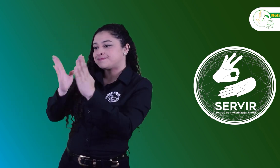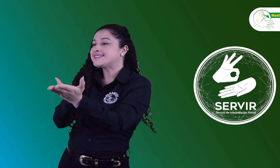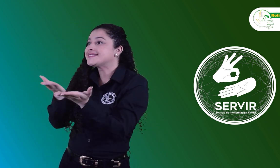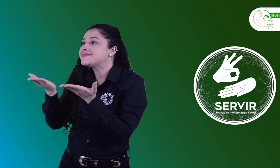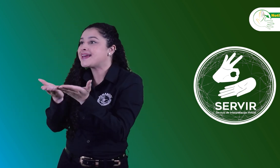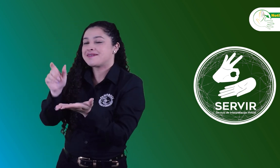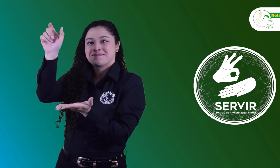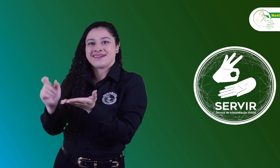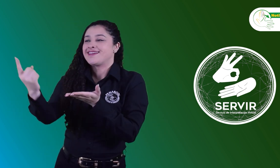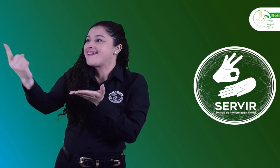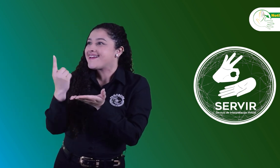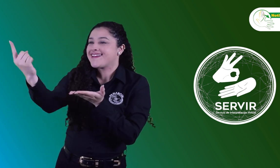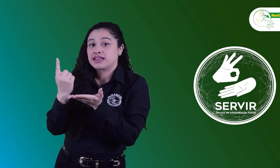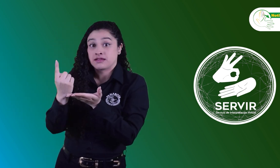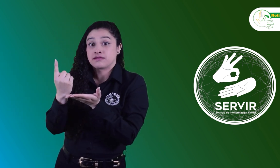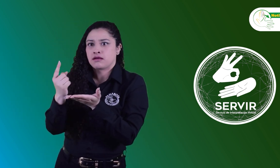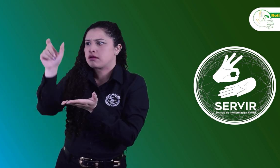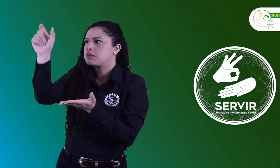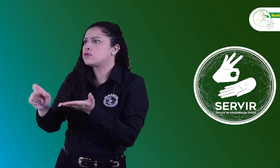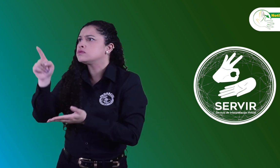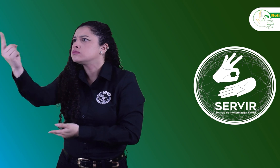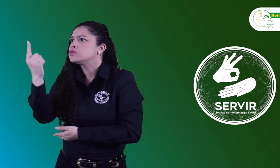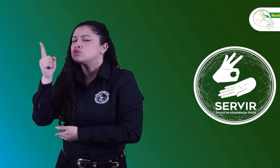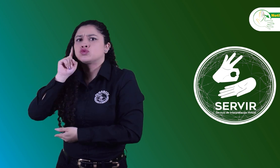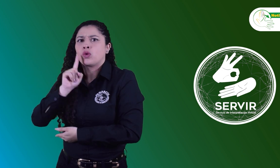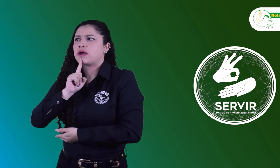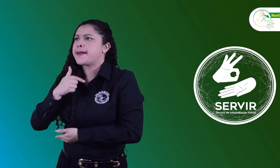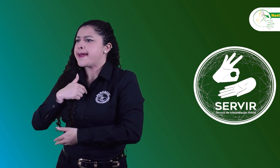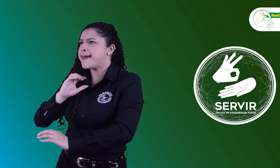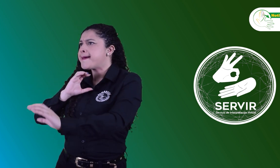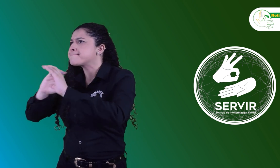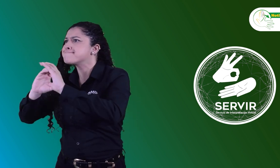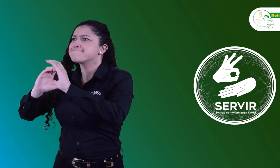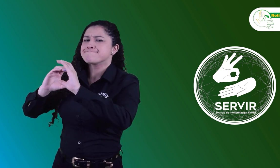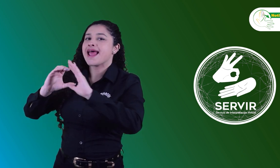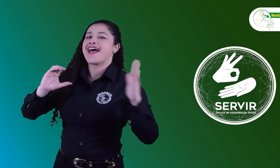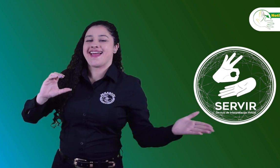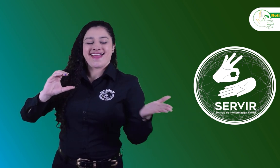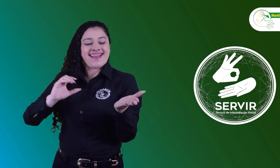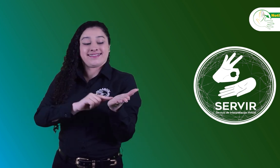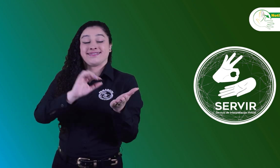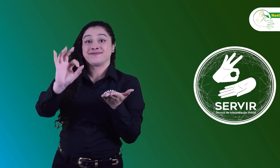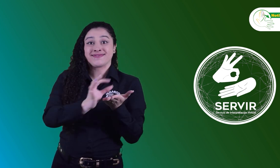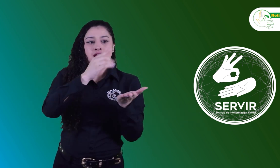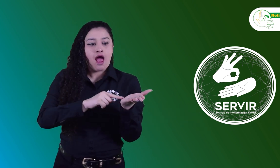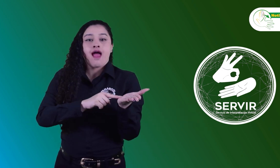para que éstas puedan atender y comunicarse con sus clientes sordos de manera eficiente por medio de este servicio de